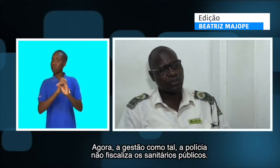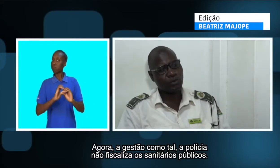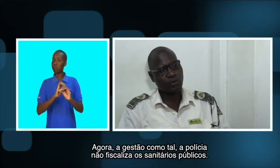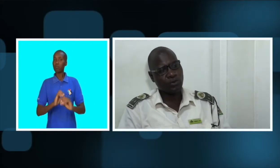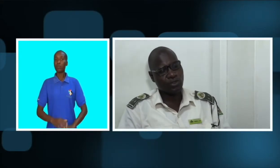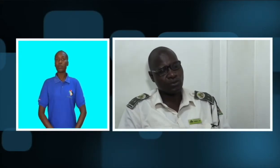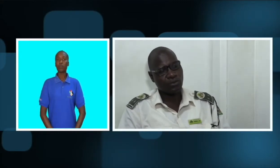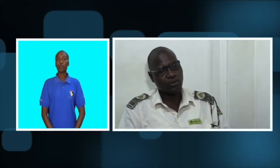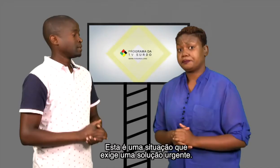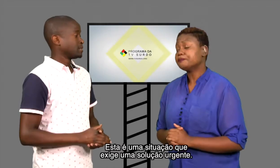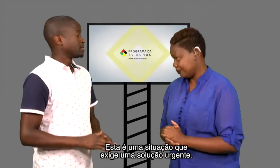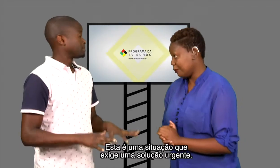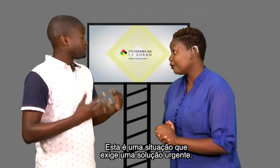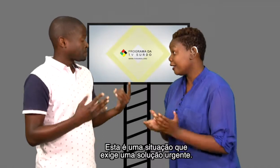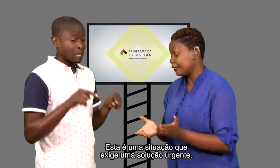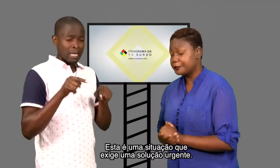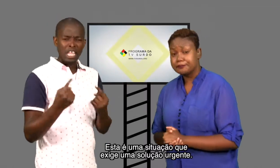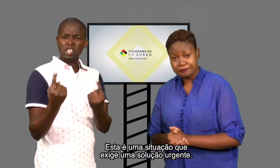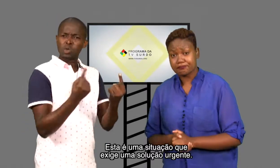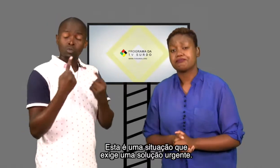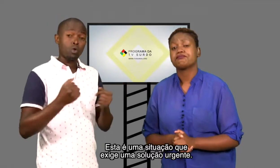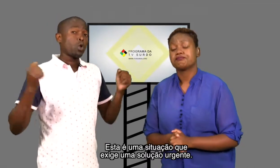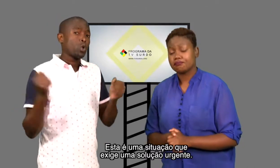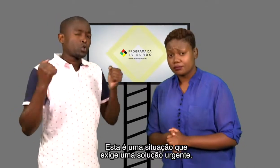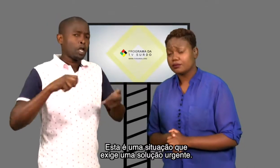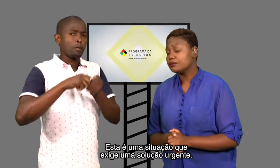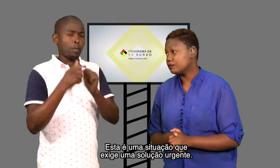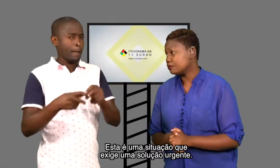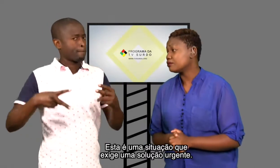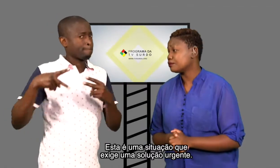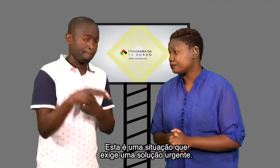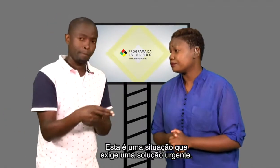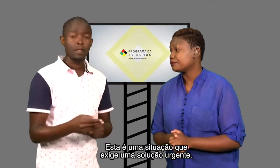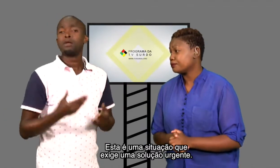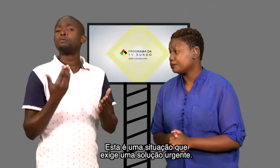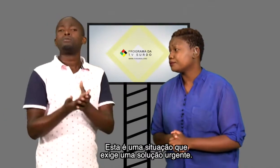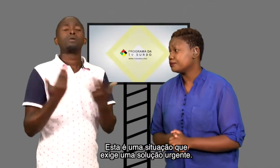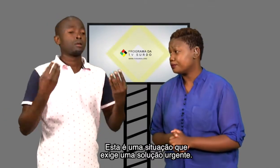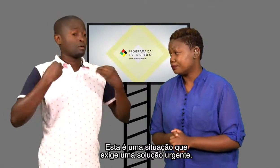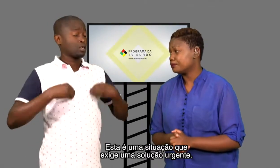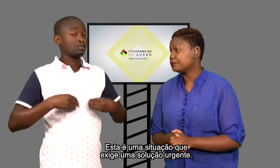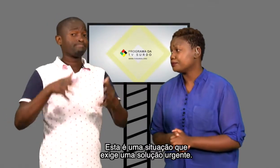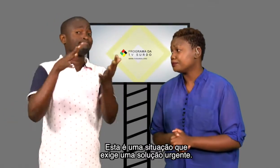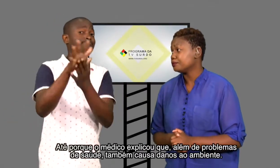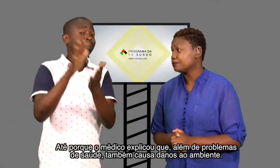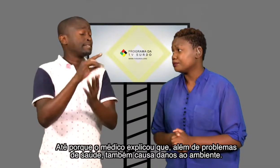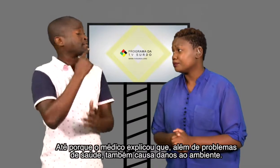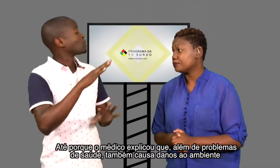públicos. Esta é uma situação que exige uma solução urgente. Até porque o médico explicou